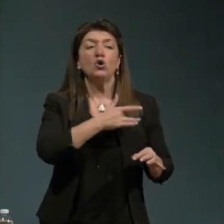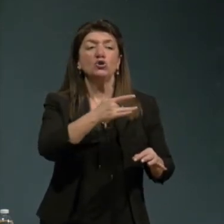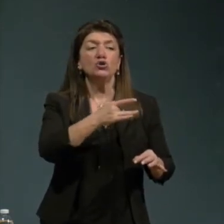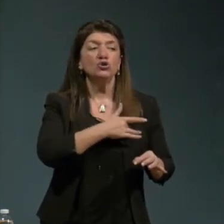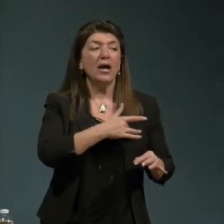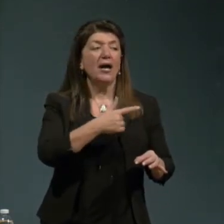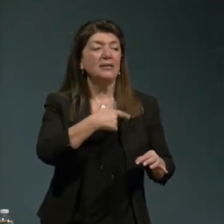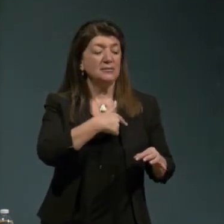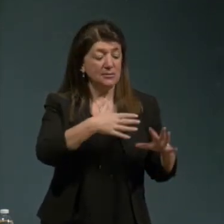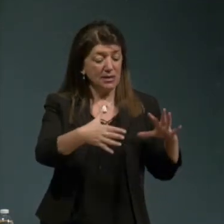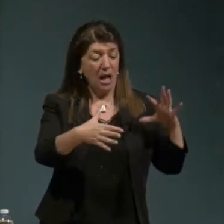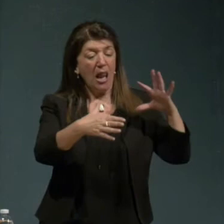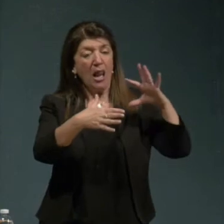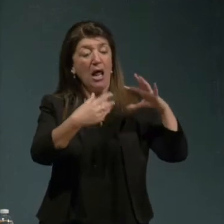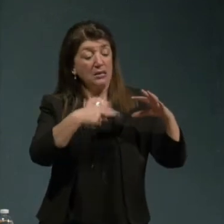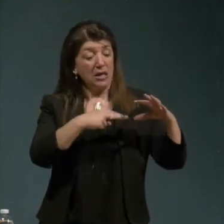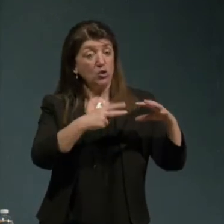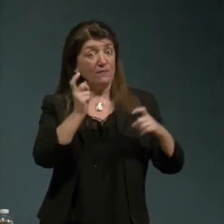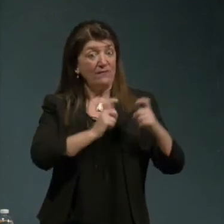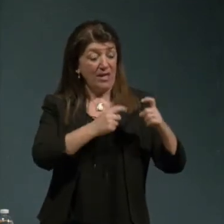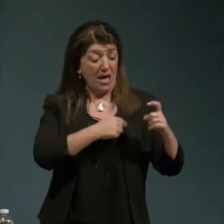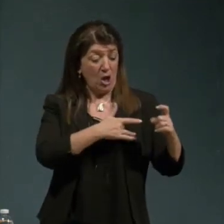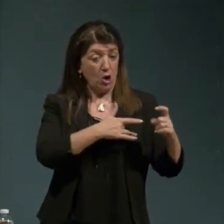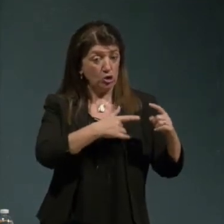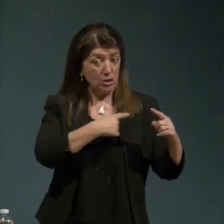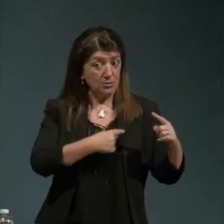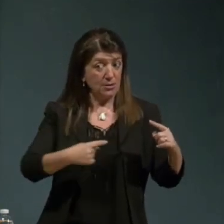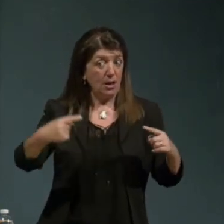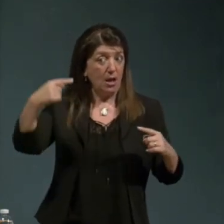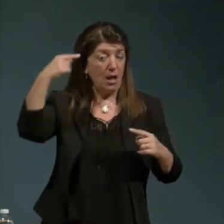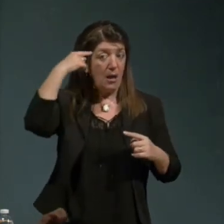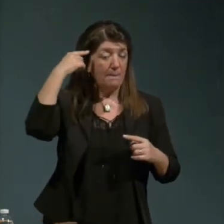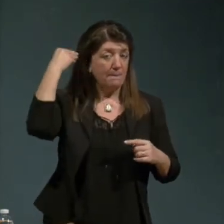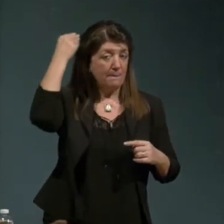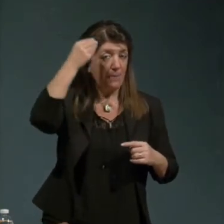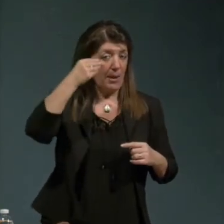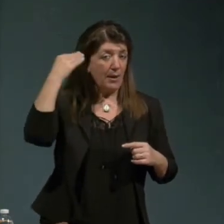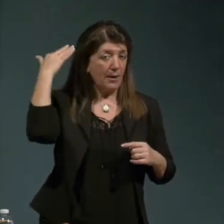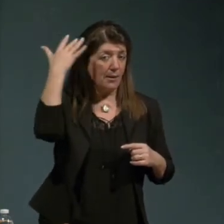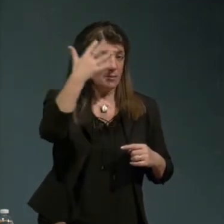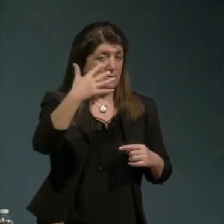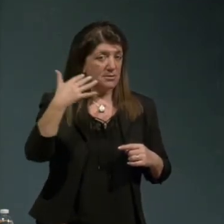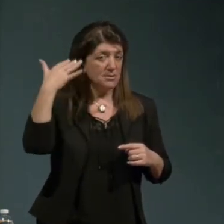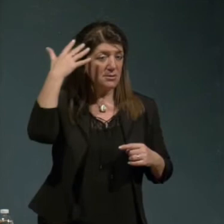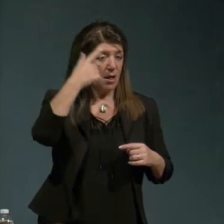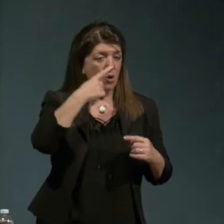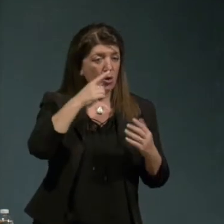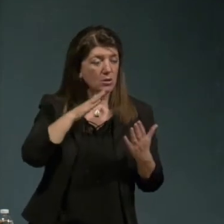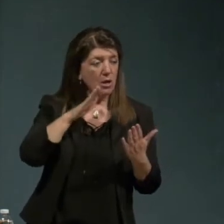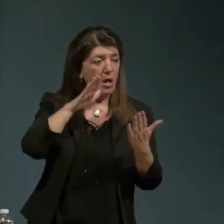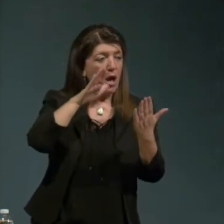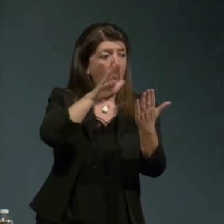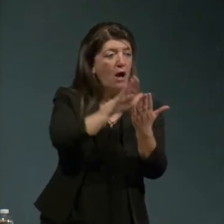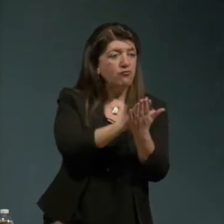pensiero che ha la capacità di enfrentare l'evoluzione quasi